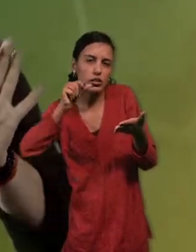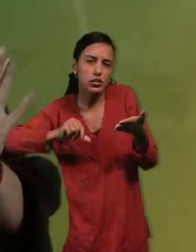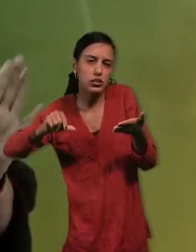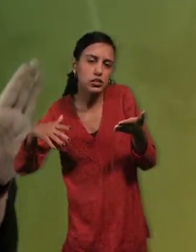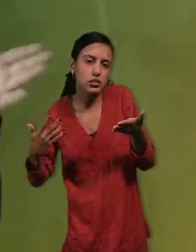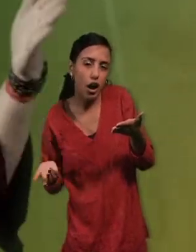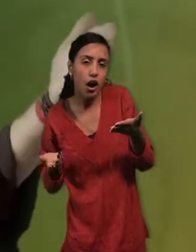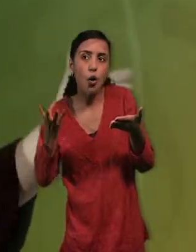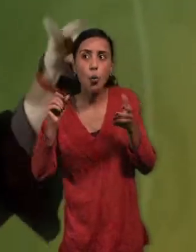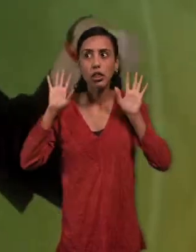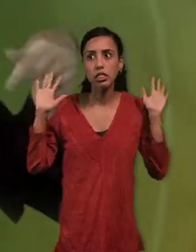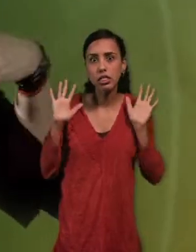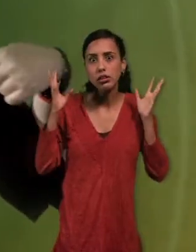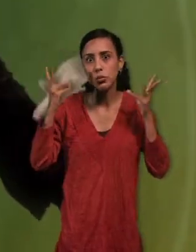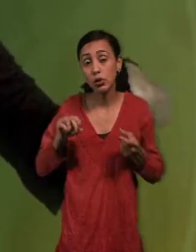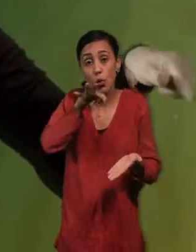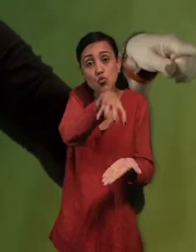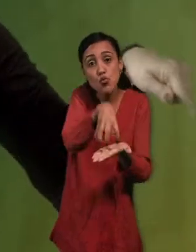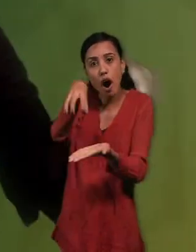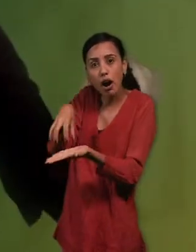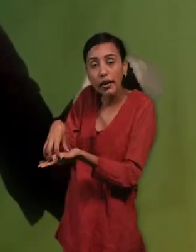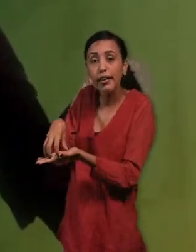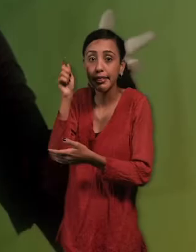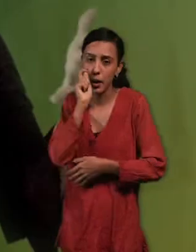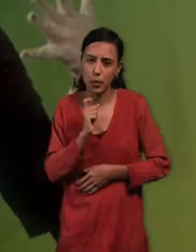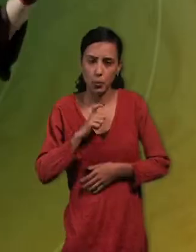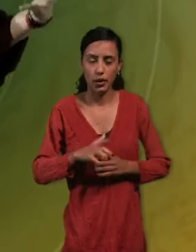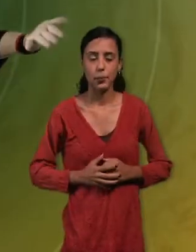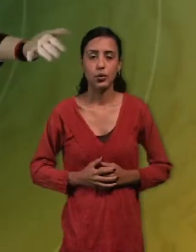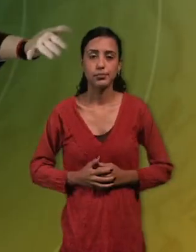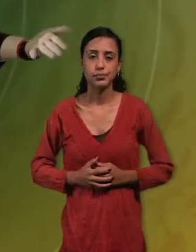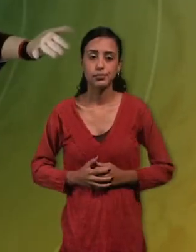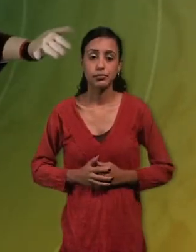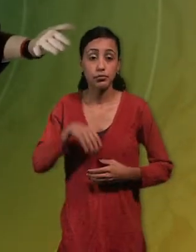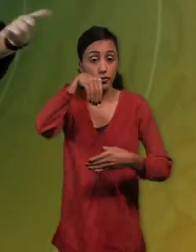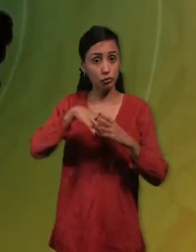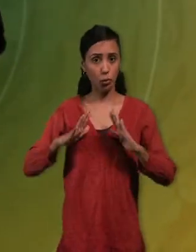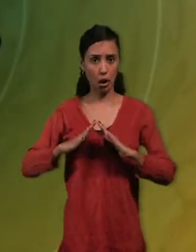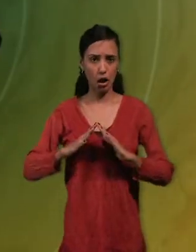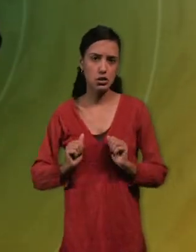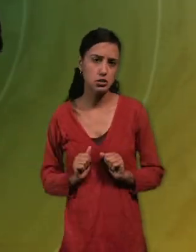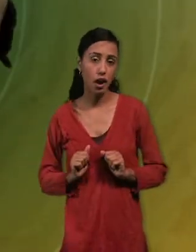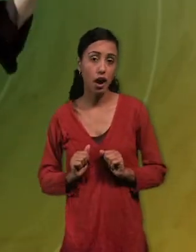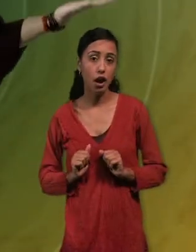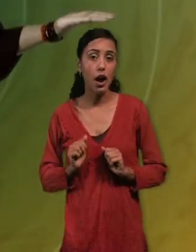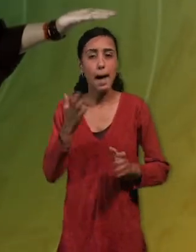tantas escenografías que son los lugares en los que ocurre la película, por ejemplo, dentro de una casa, en una playa, en el